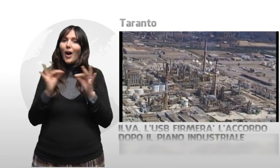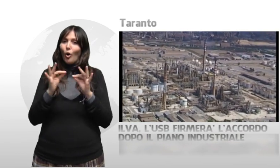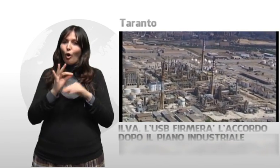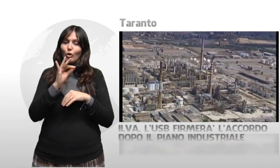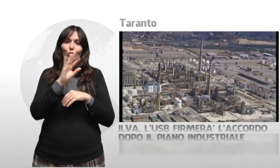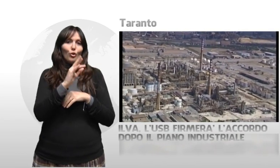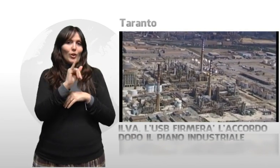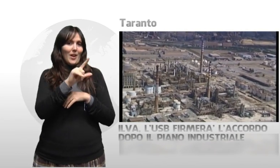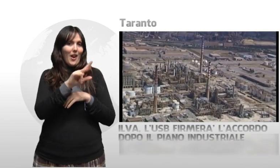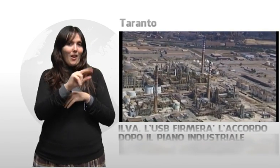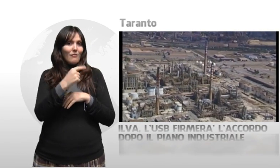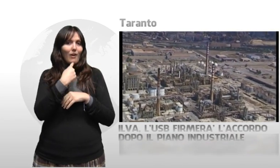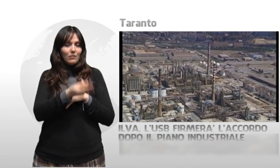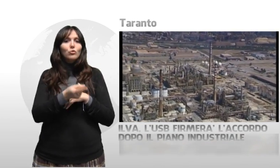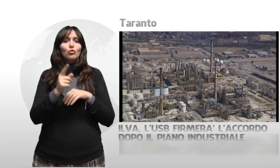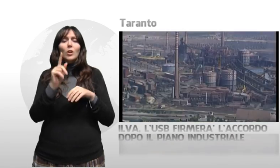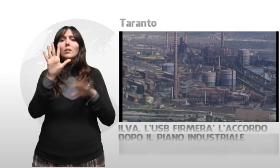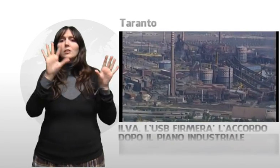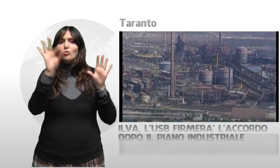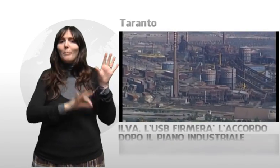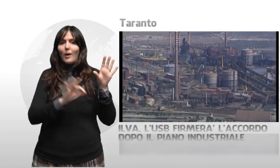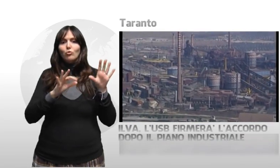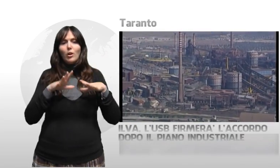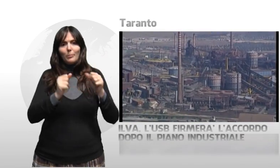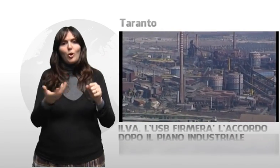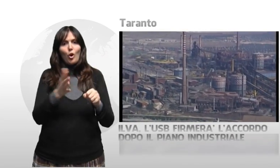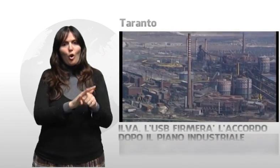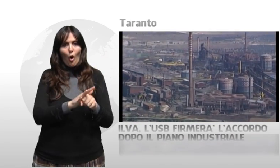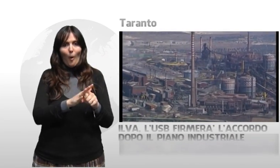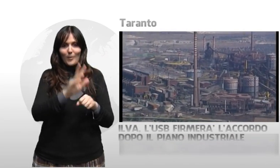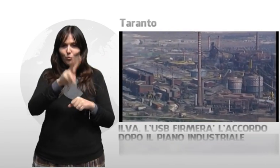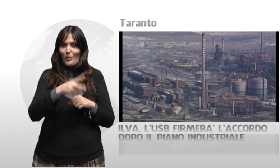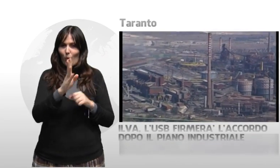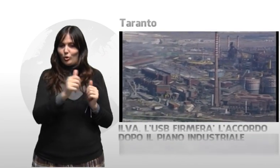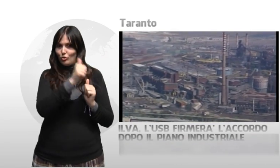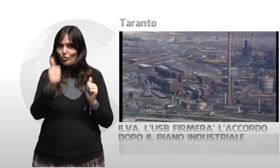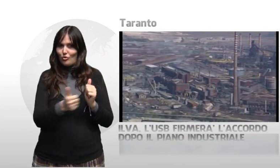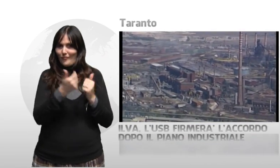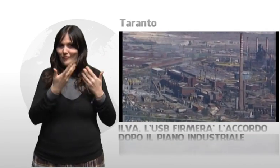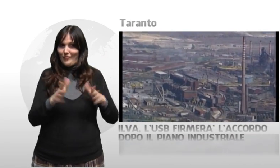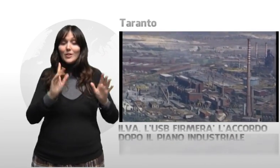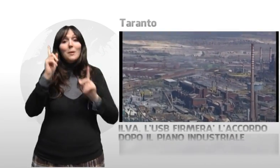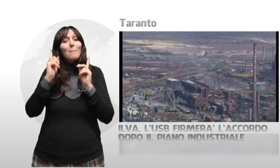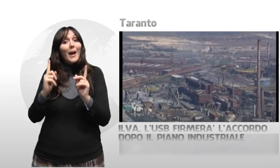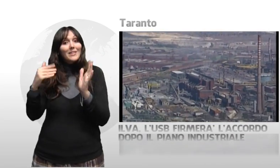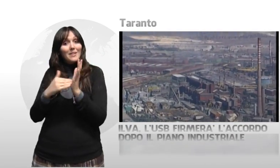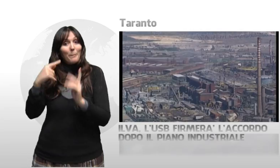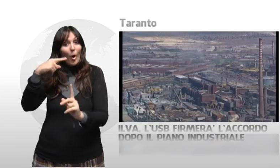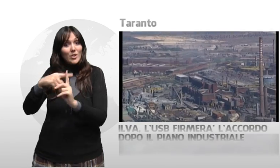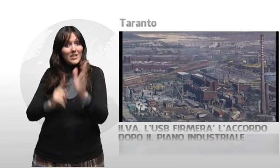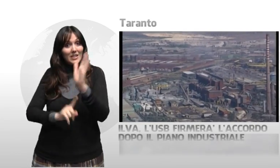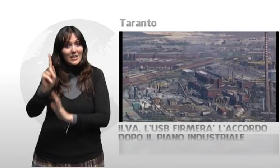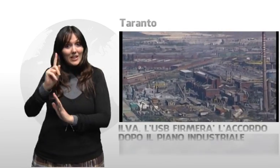'accordo con il quale l'ILVA si è impegnata ad integrare il 10% alla fine del 2014 in caso di positiva